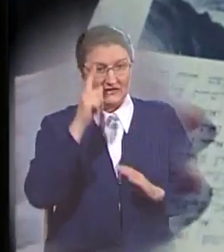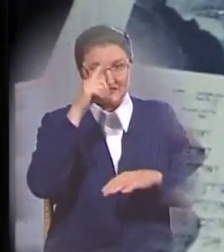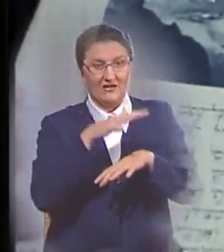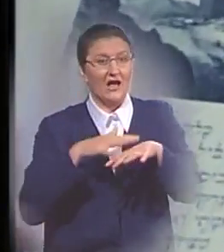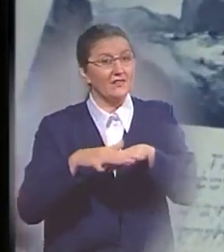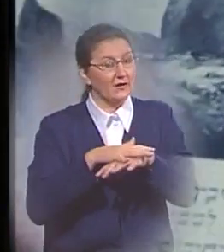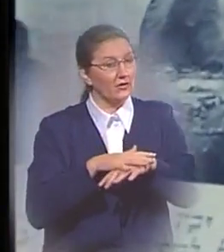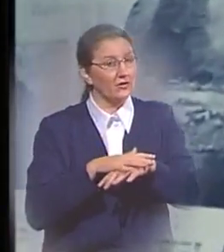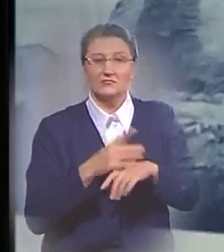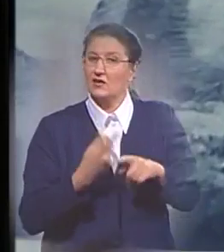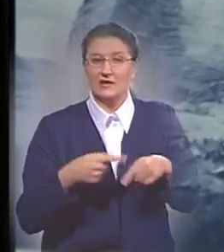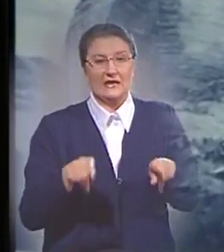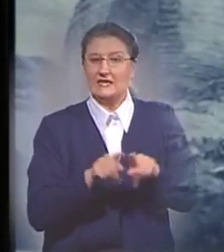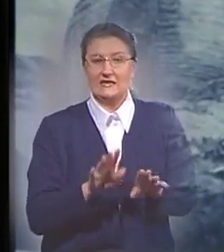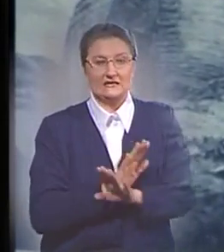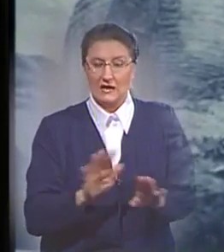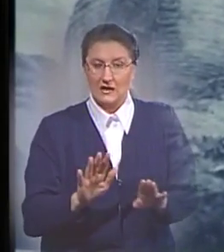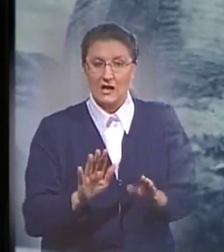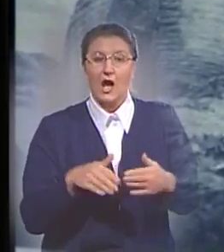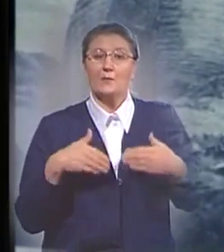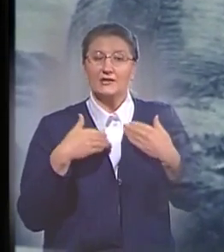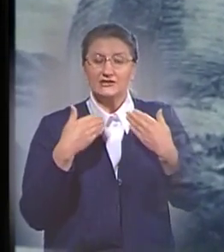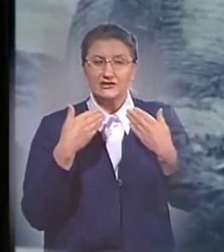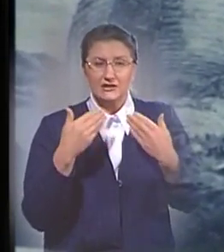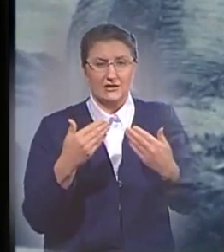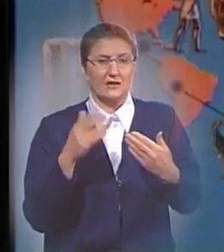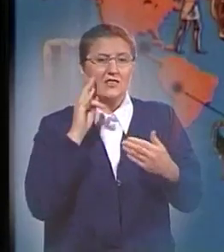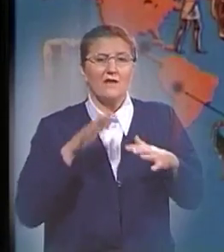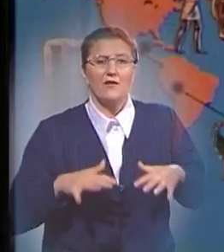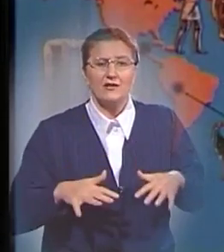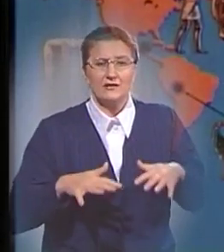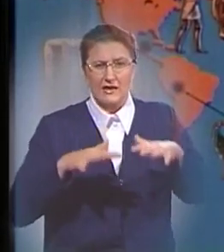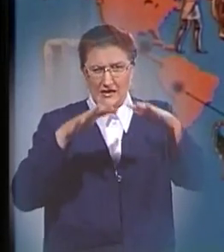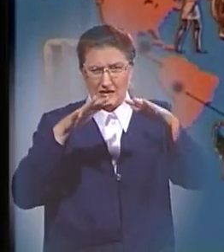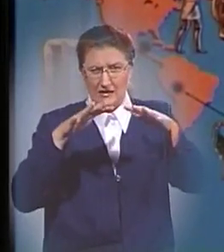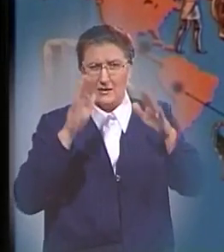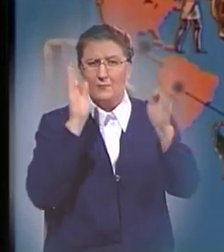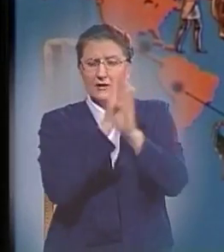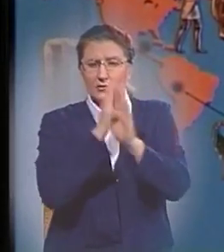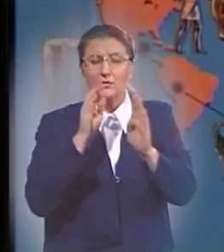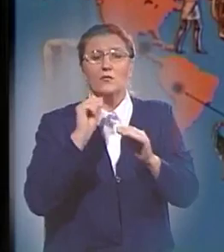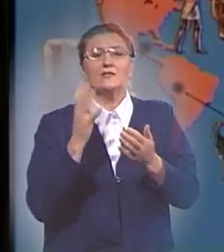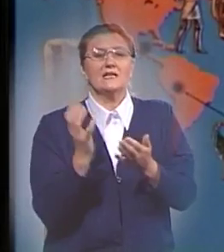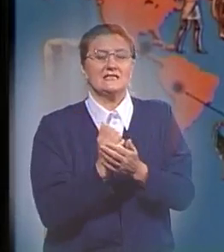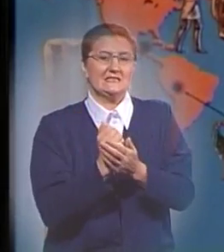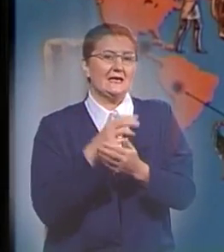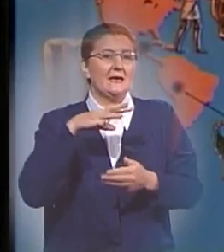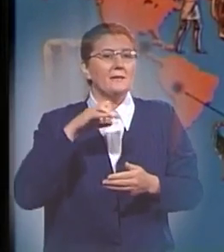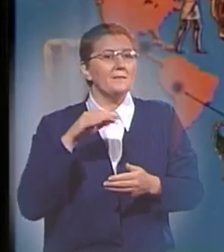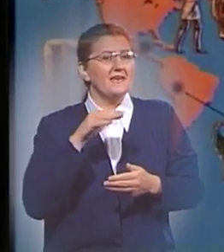Однако это не так. Обращение к грандиозному наводнению катаклизму можно найти в легендах и мифах народов и